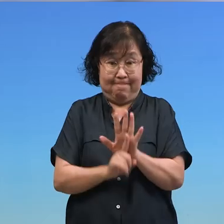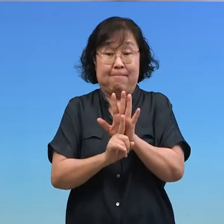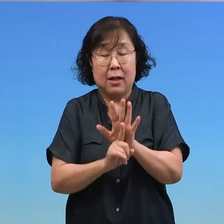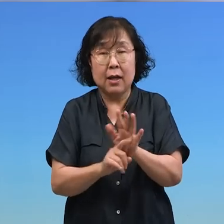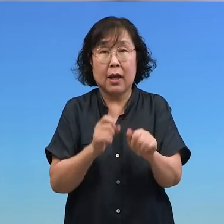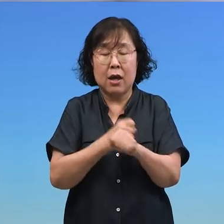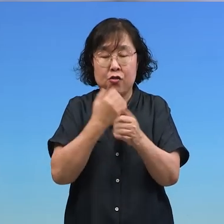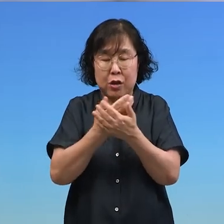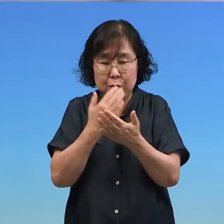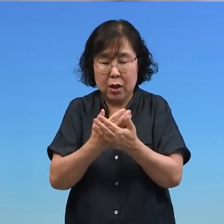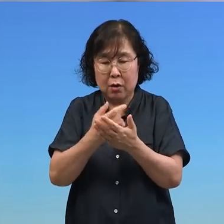기도할 거예요